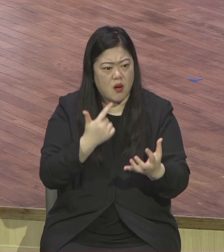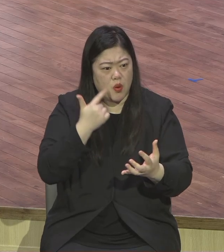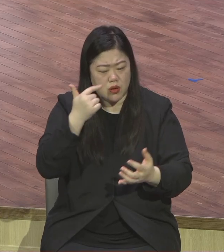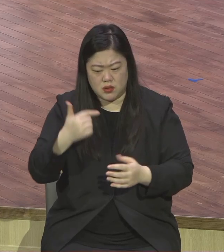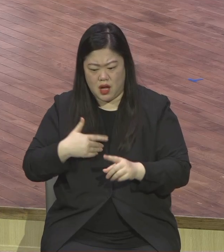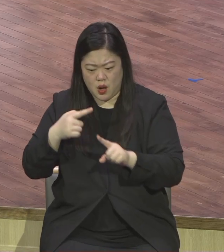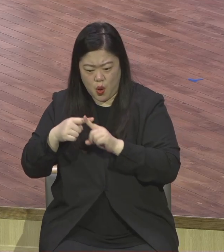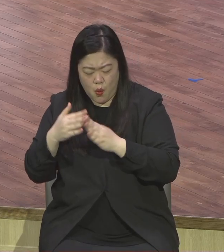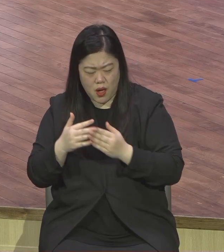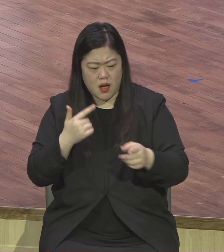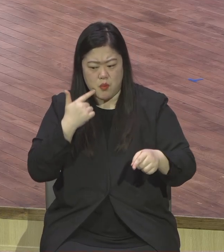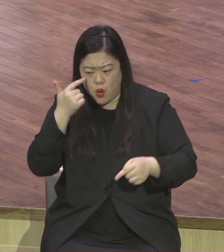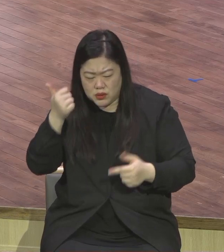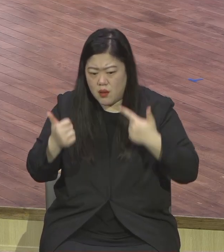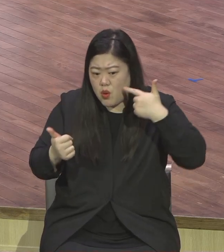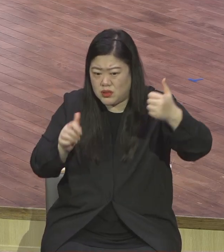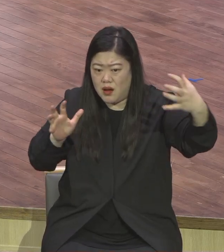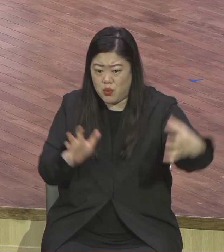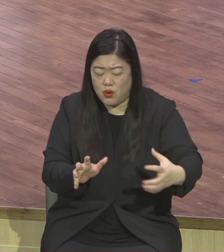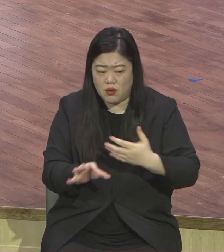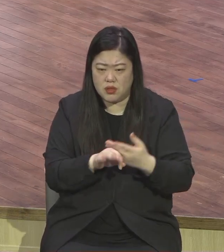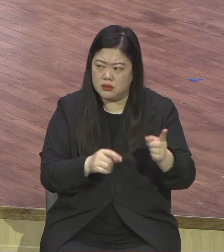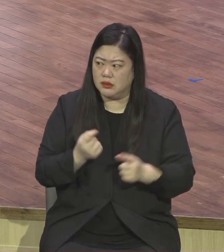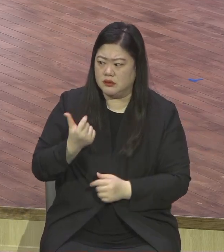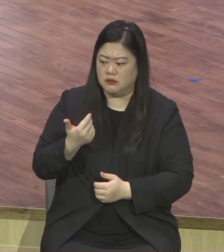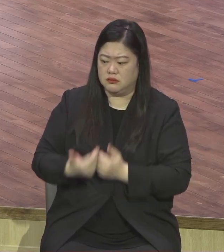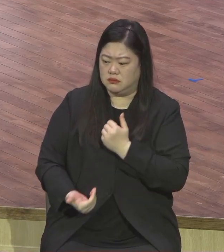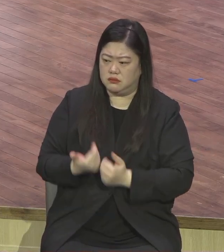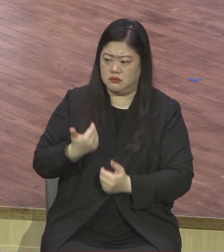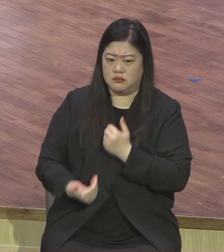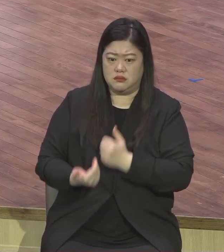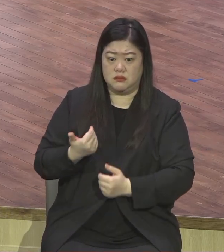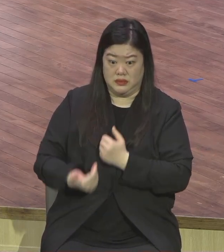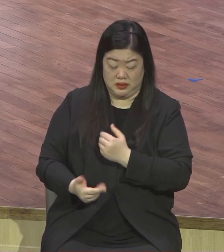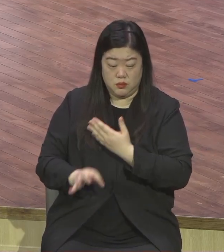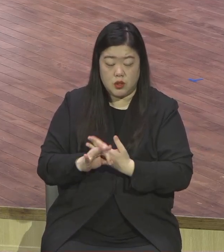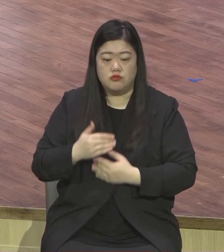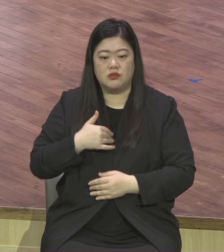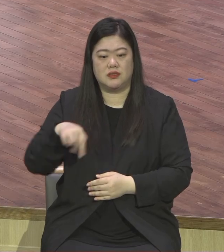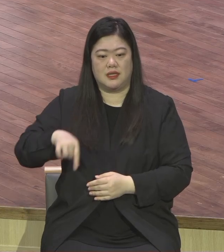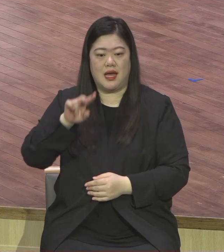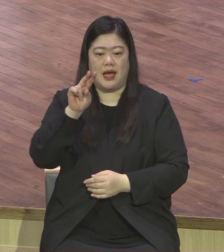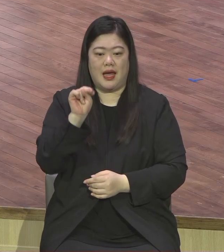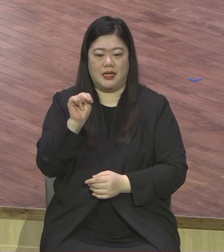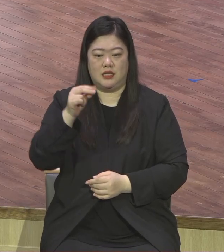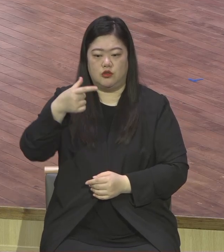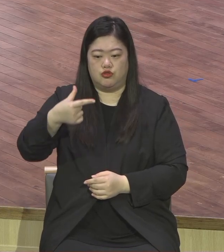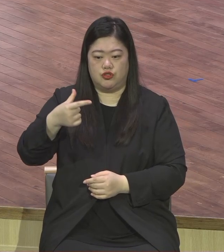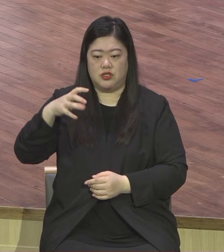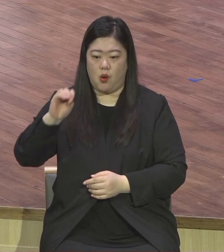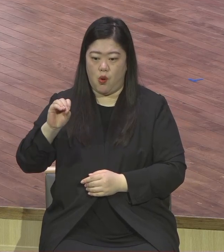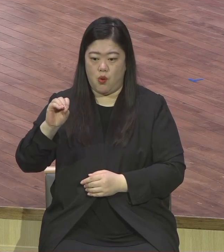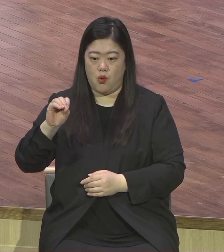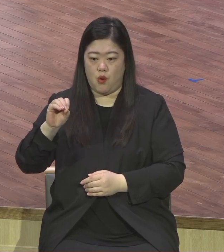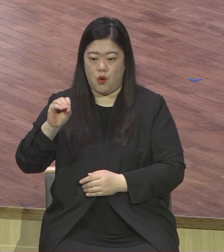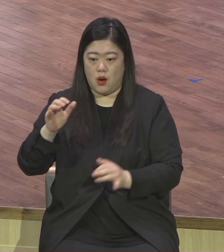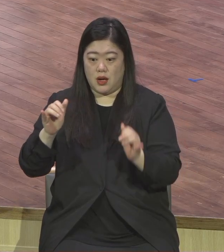교회에서 가가지고 전부 정거 있는 자들 다 가서 그냥 한 며칠씩 그냥 집중으로